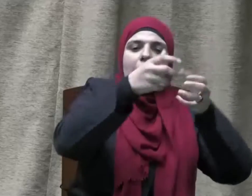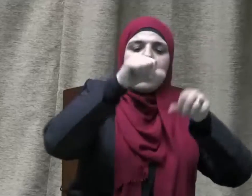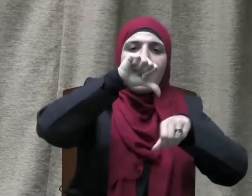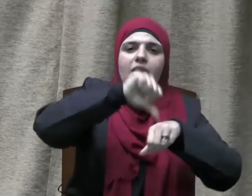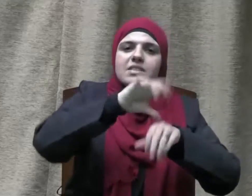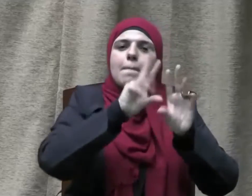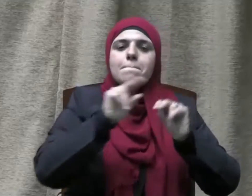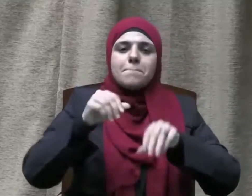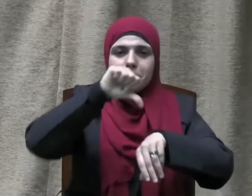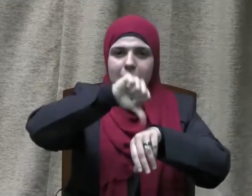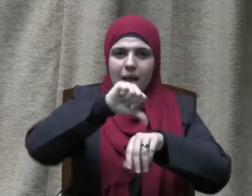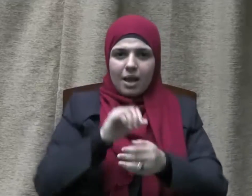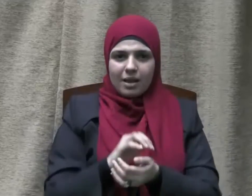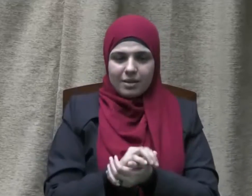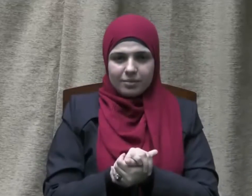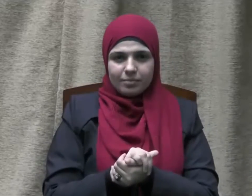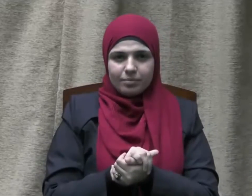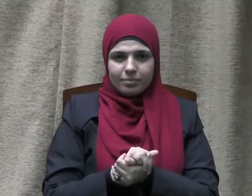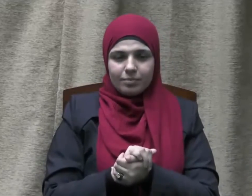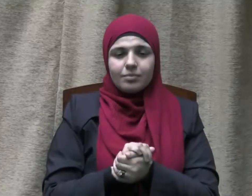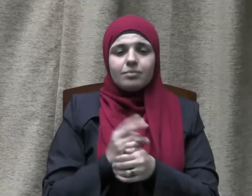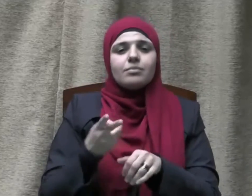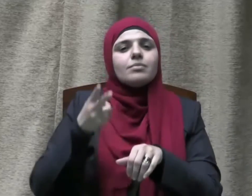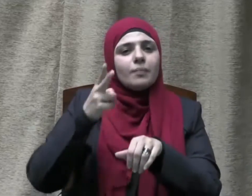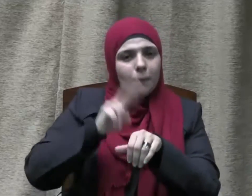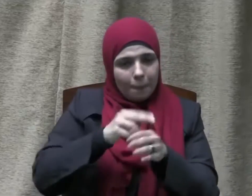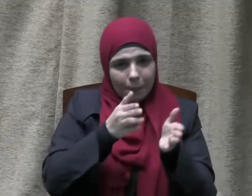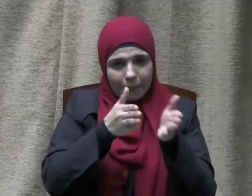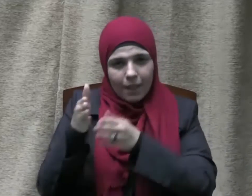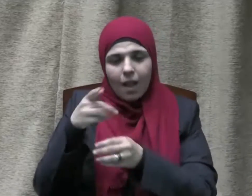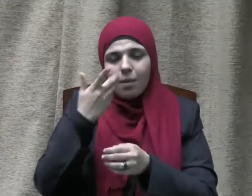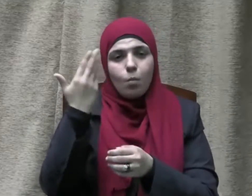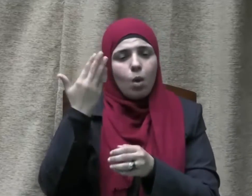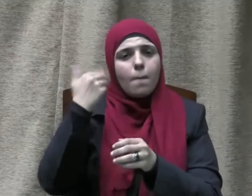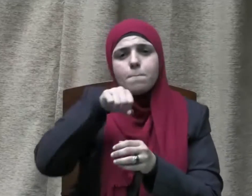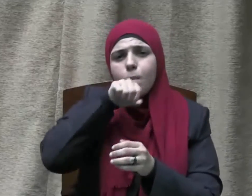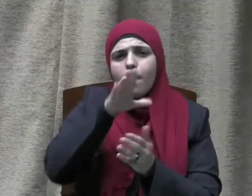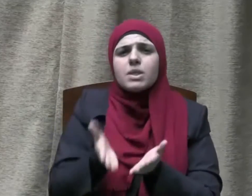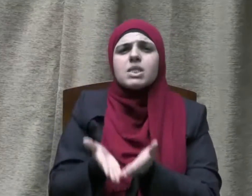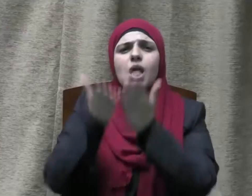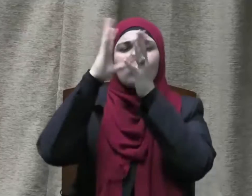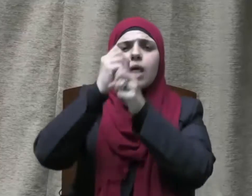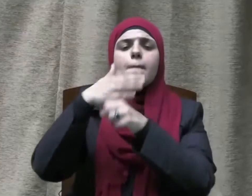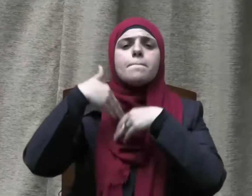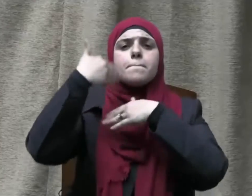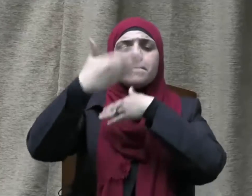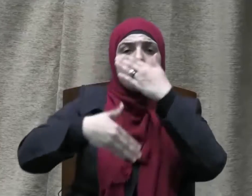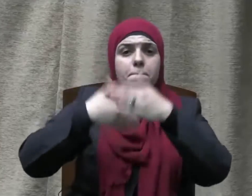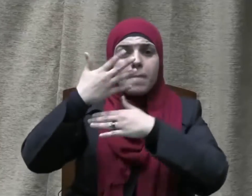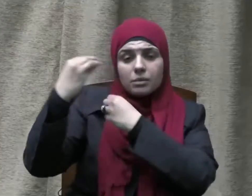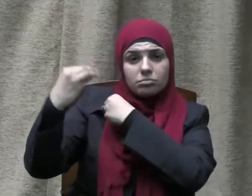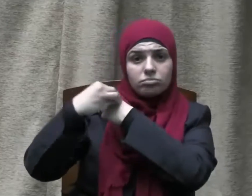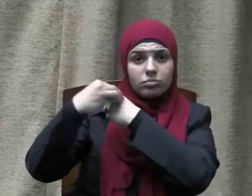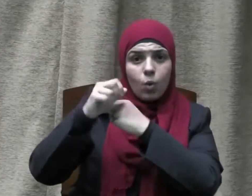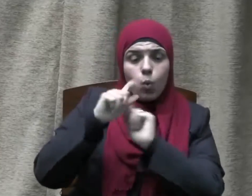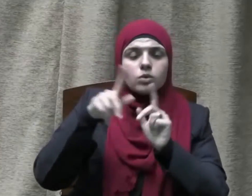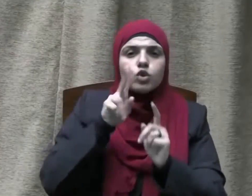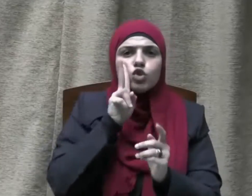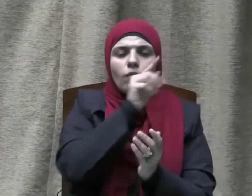ثم كان صلى الله عليه وسلم بعد البعثة أسوة وقدوة في